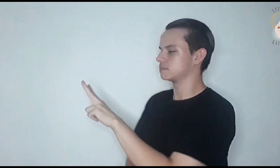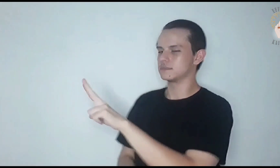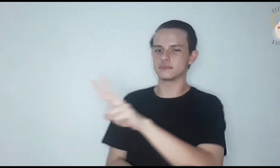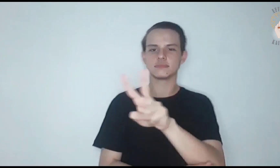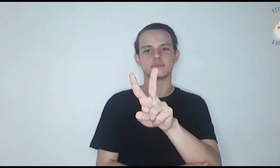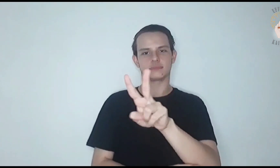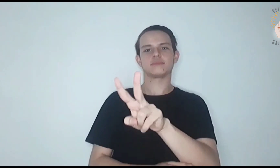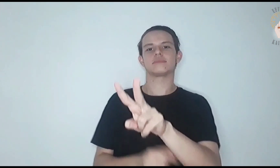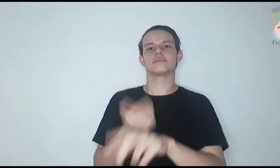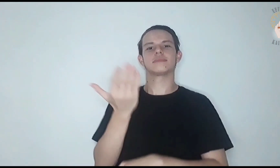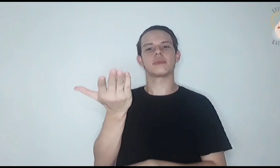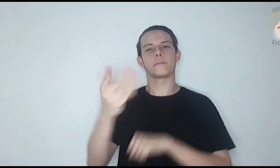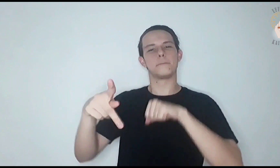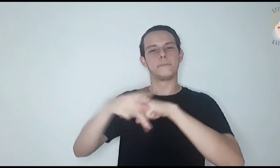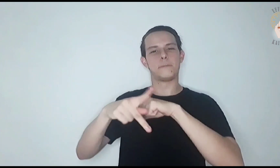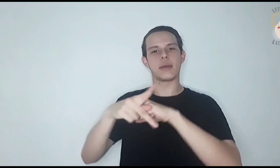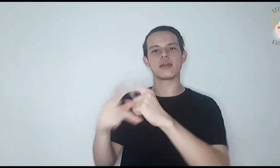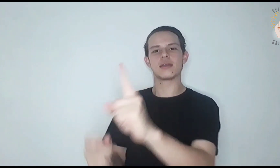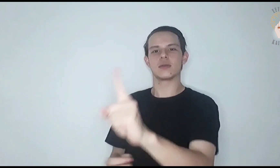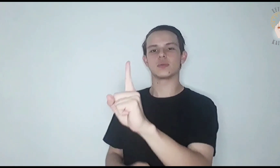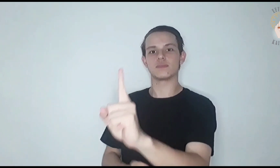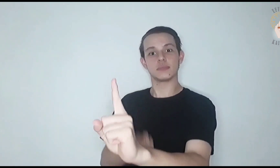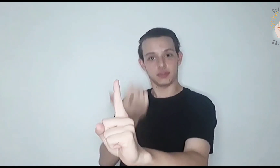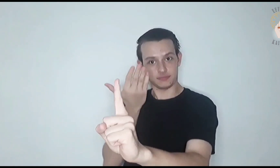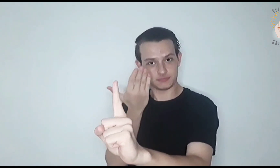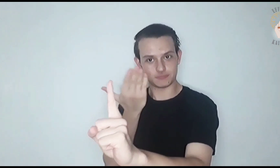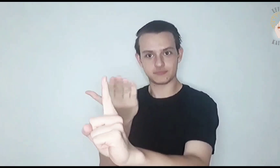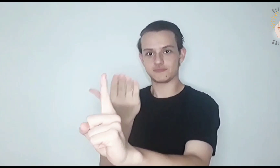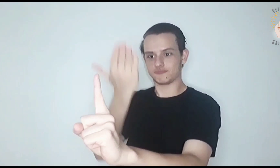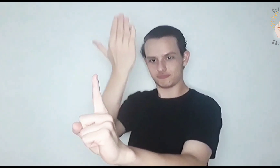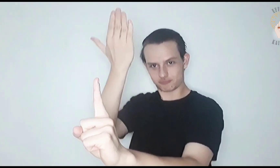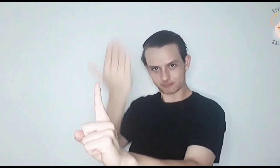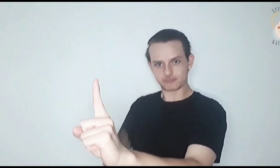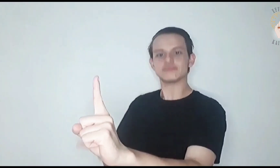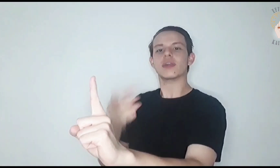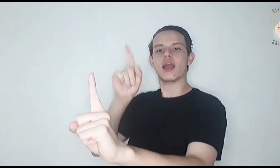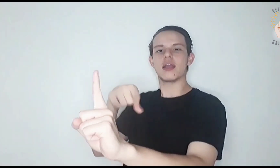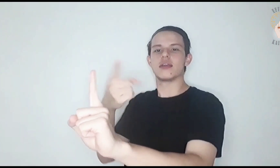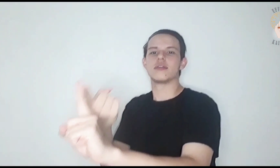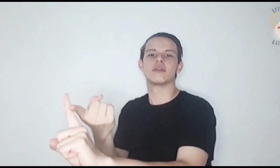Tu és Simão, filho de João.